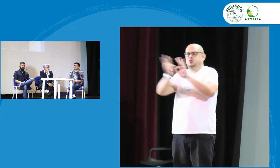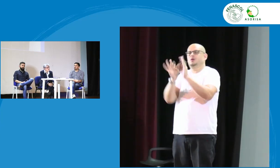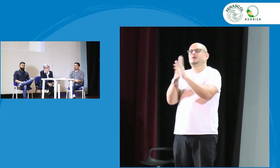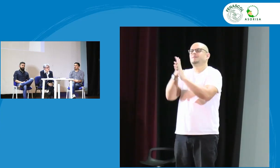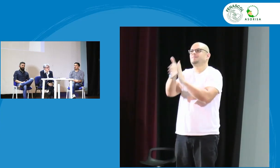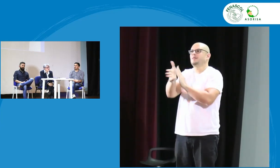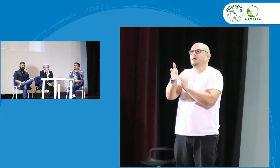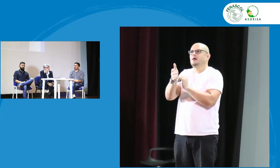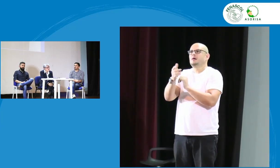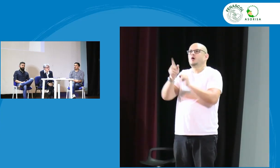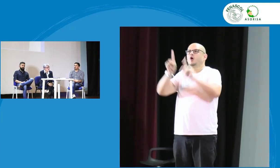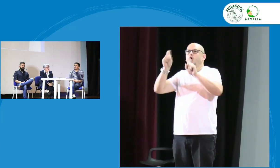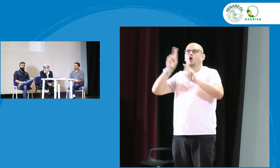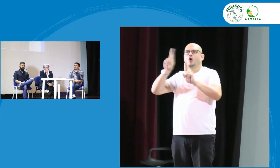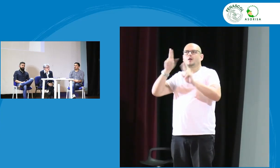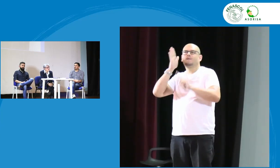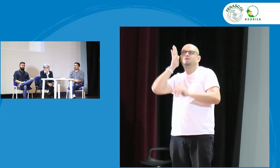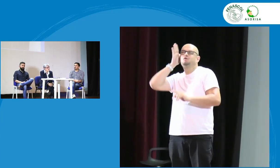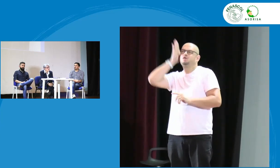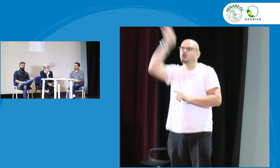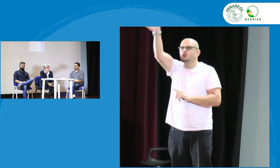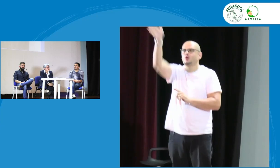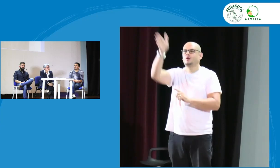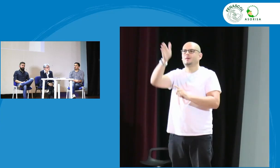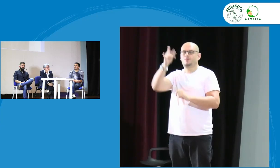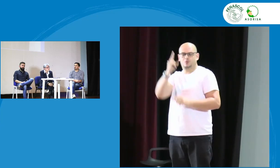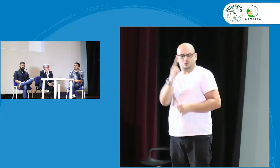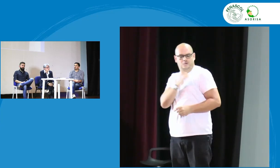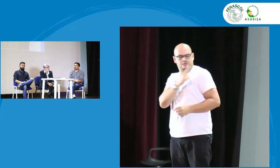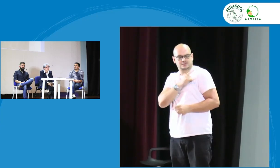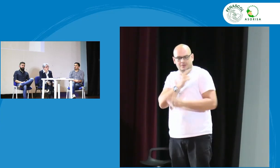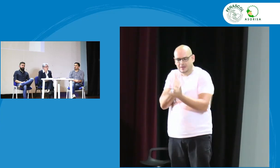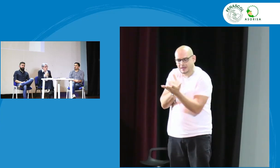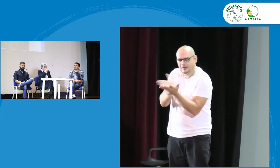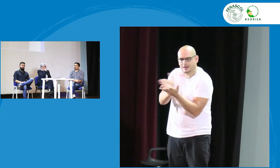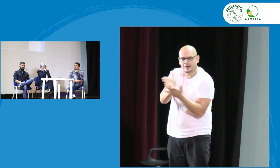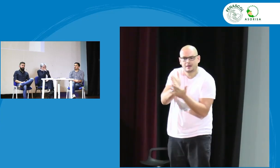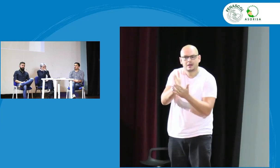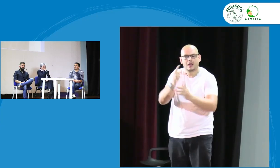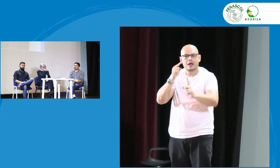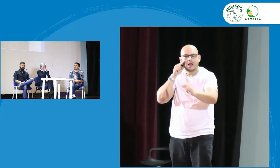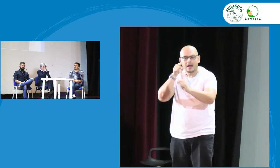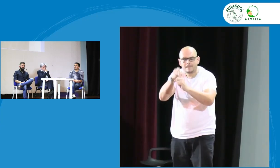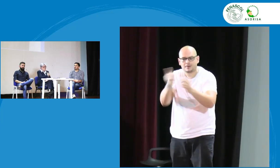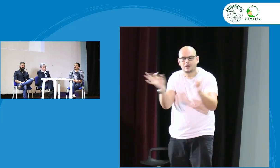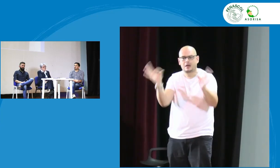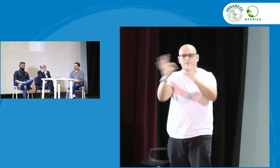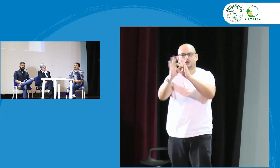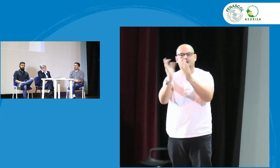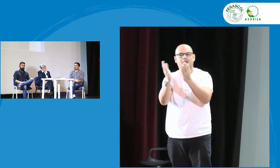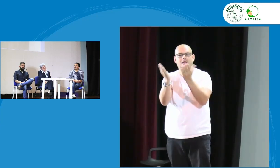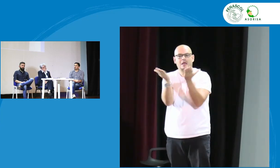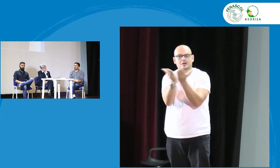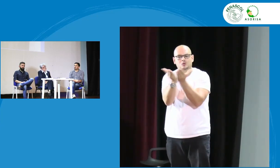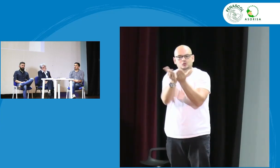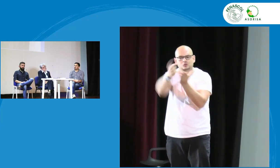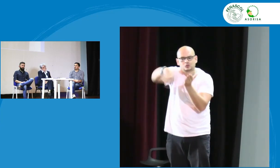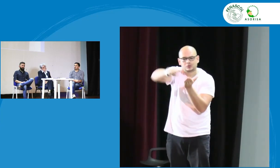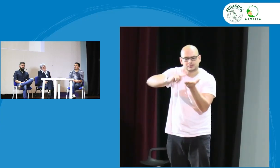que mencionan, ojalá que en un futuro las carreras, los programas universitarios puedan